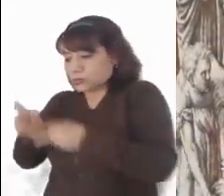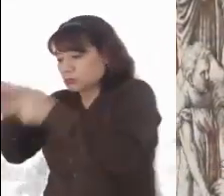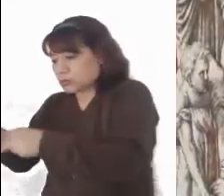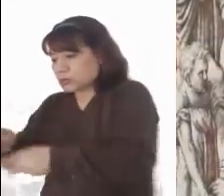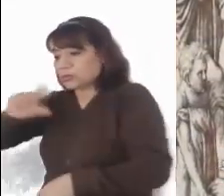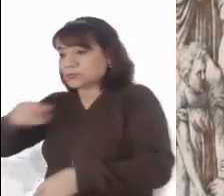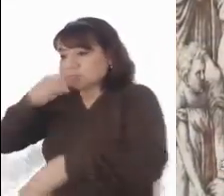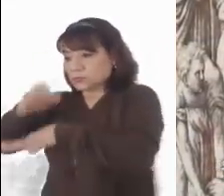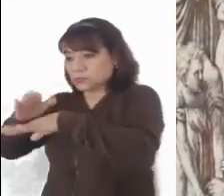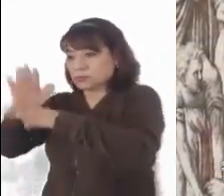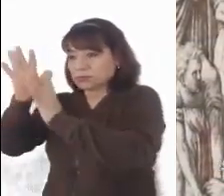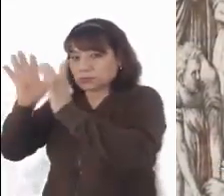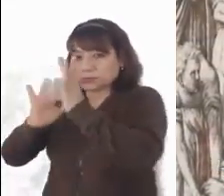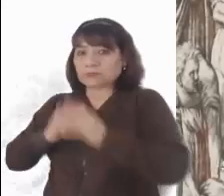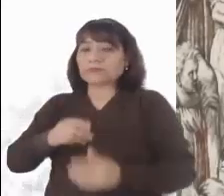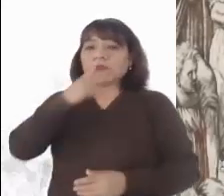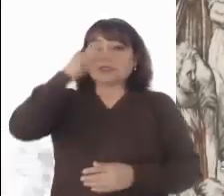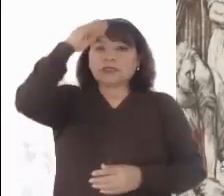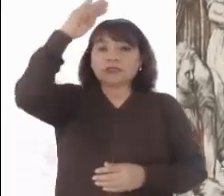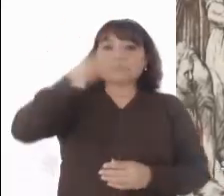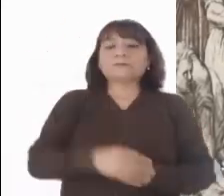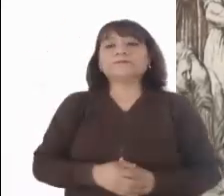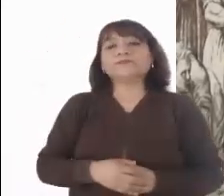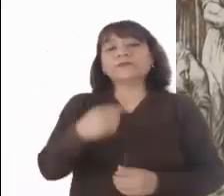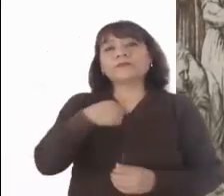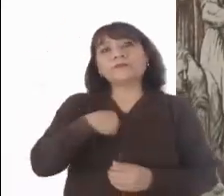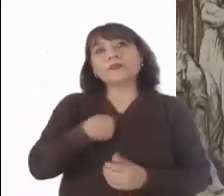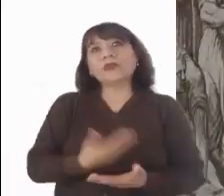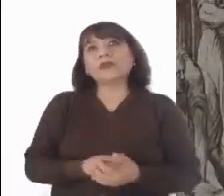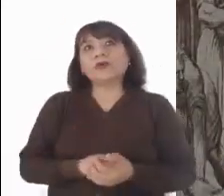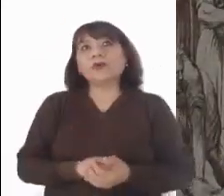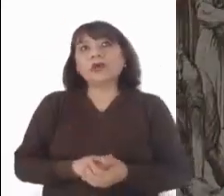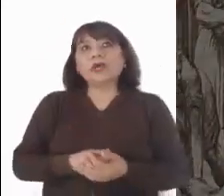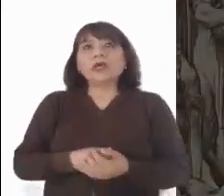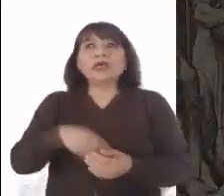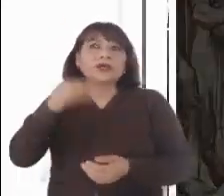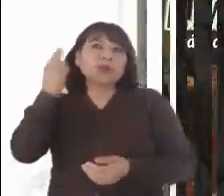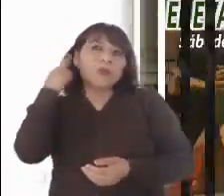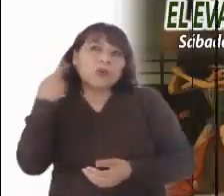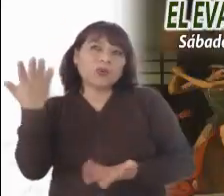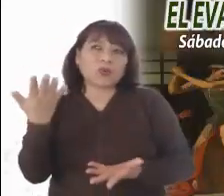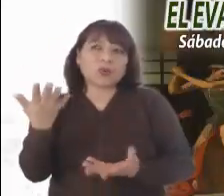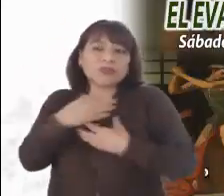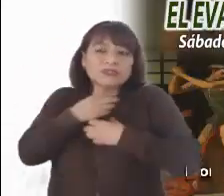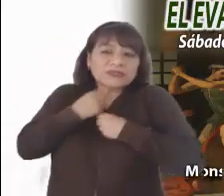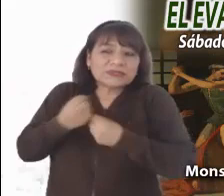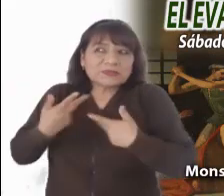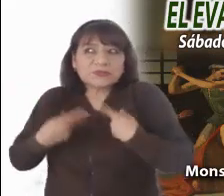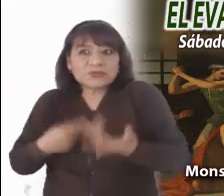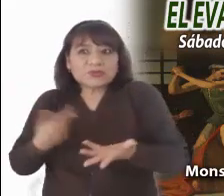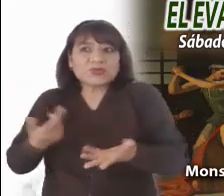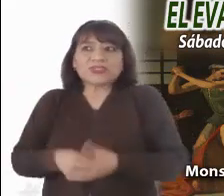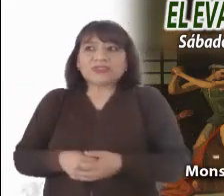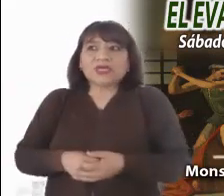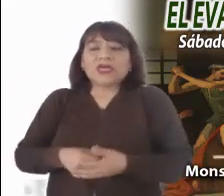Palabra del Señor. Cuando escucho las innumerables detenciones, cuando oigo de juicios, cuando visito